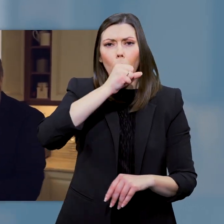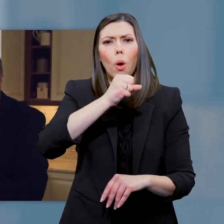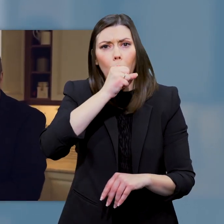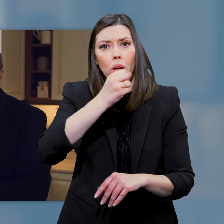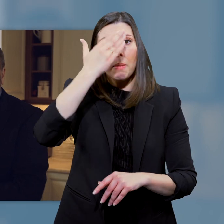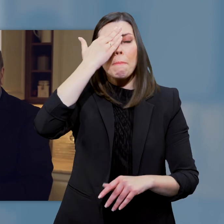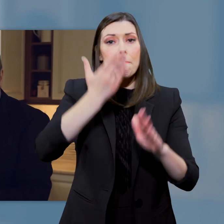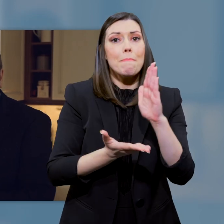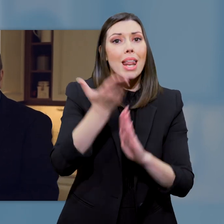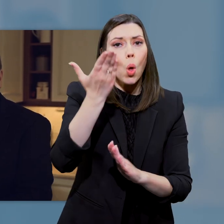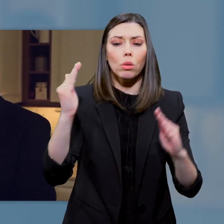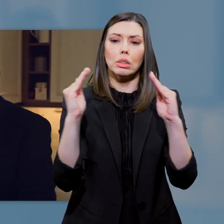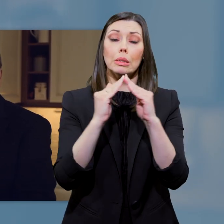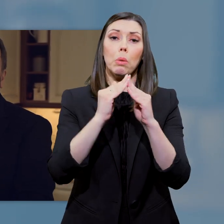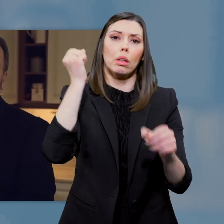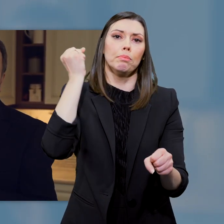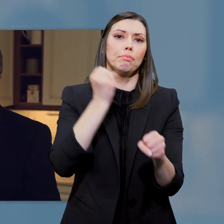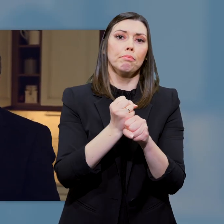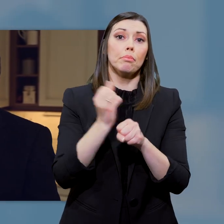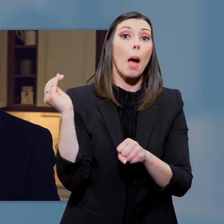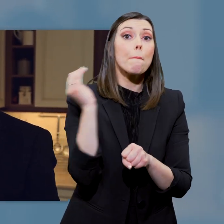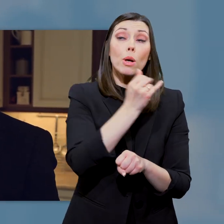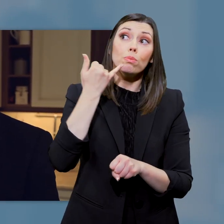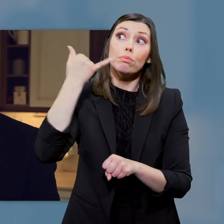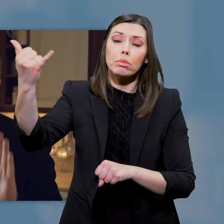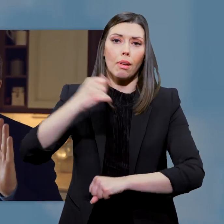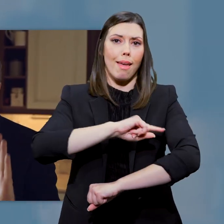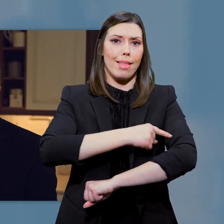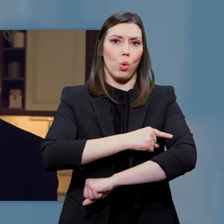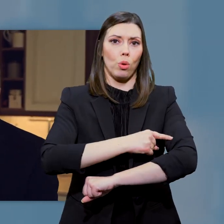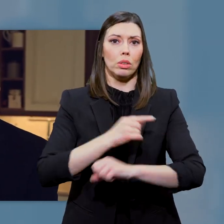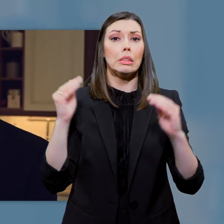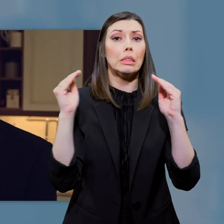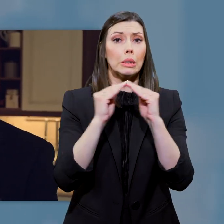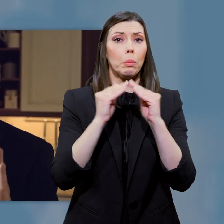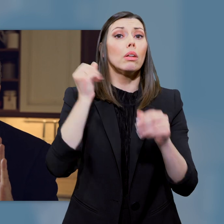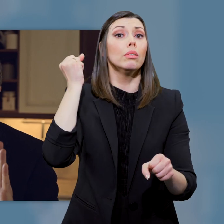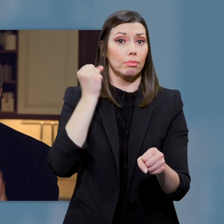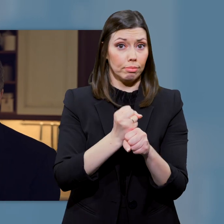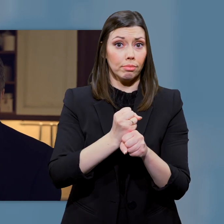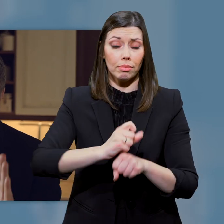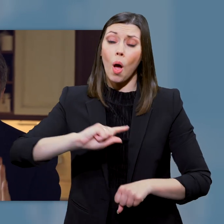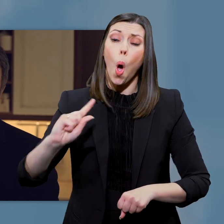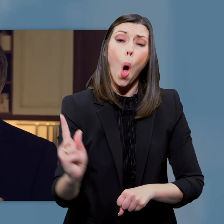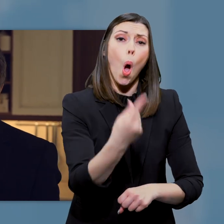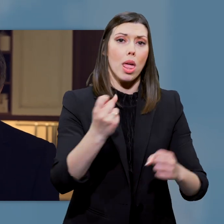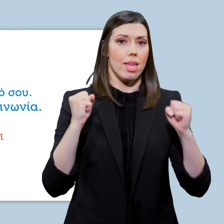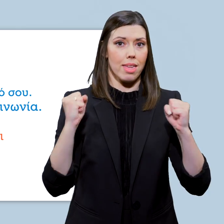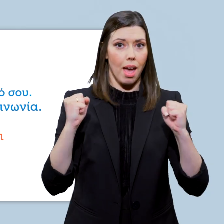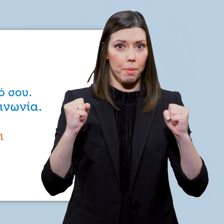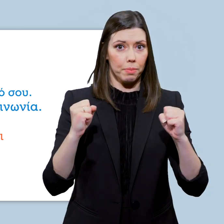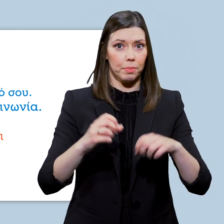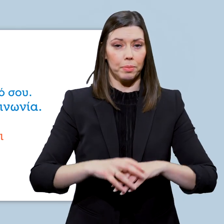πηρετό, μένουμε σπίτι και παίρνουμε τηλέφωνο μέσα στον γιατρό μας. Μένουμε μέσα για να έχουμε όλη την υγεία μας.